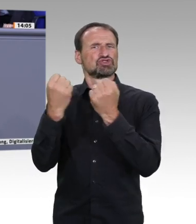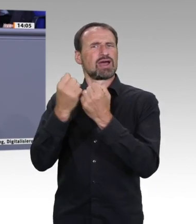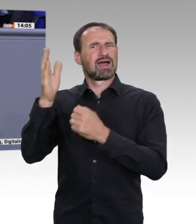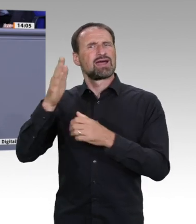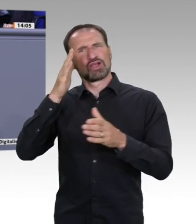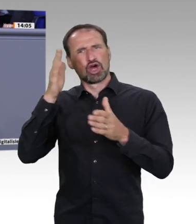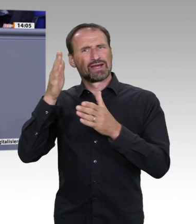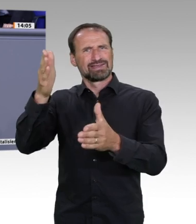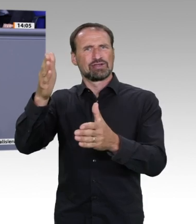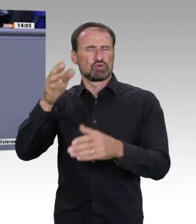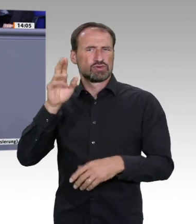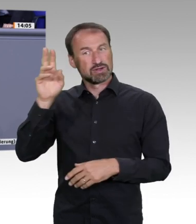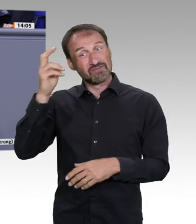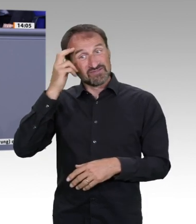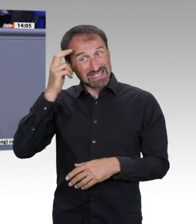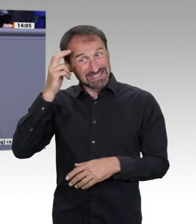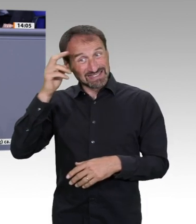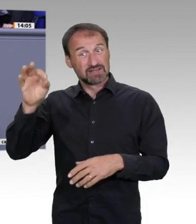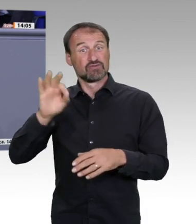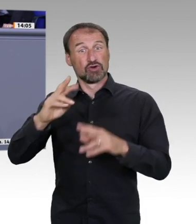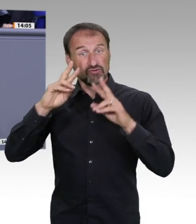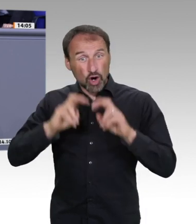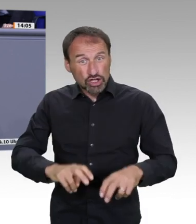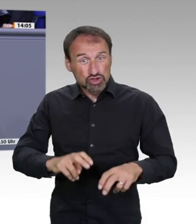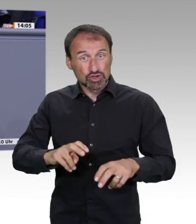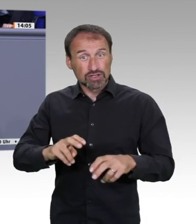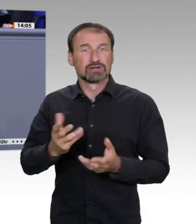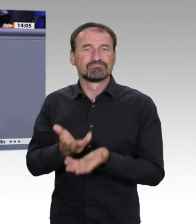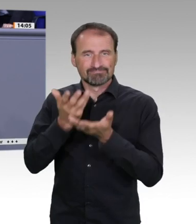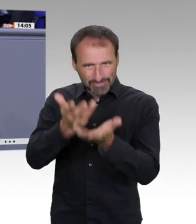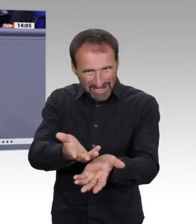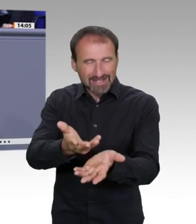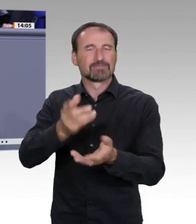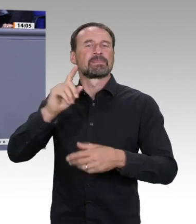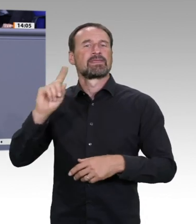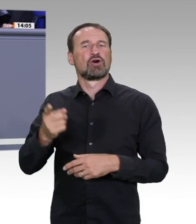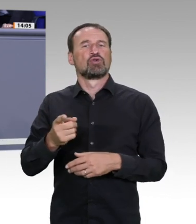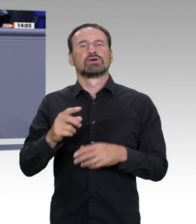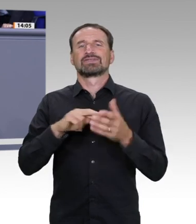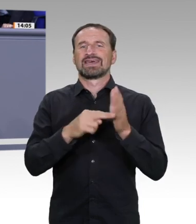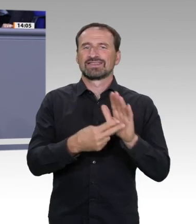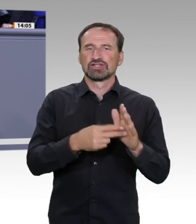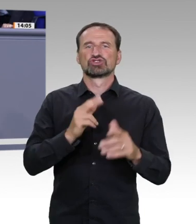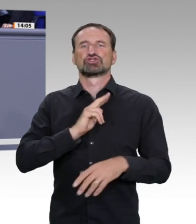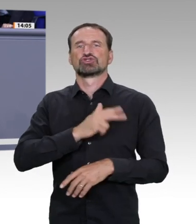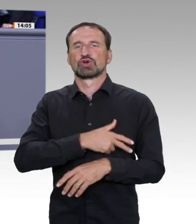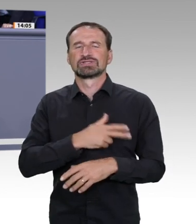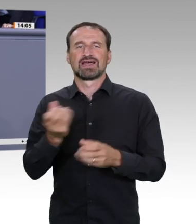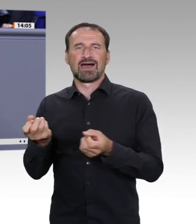Zusammengefasst möchte ich noch mal betonen, Nachhaltigkeitsziele der Vereinten Nationen haben eine Wirkung. Sie beflügeln